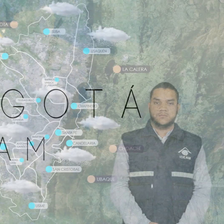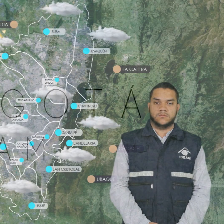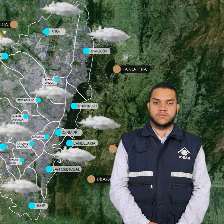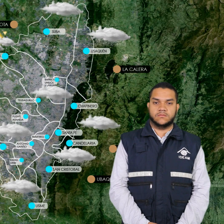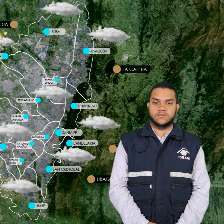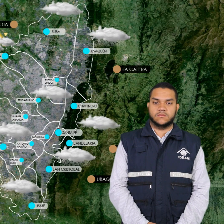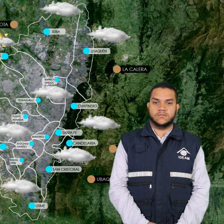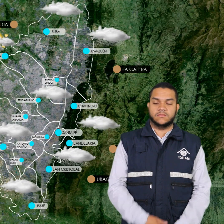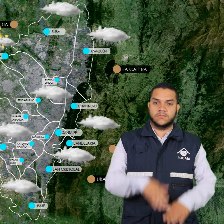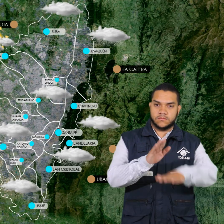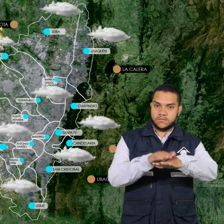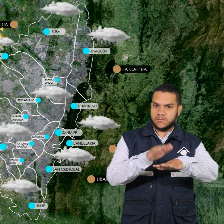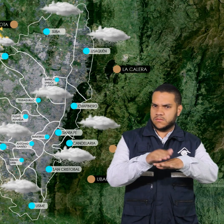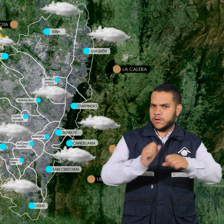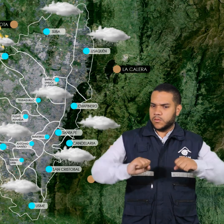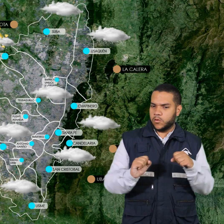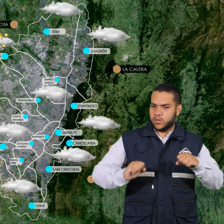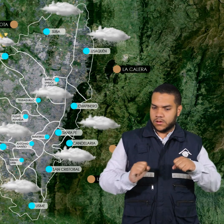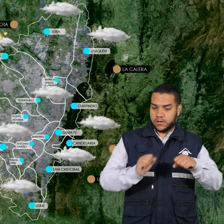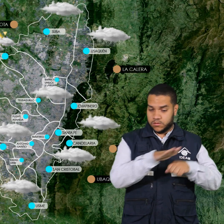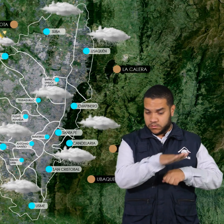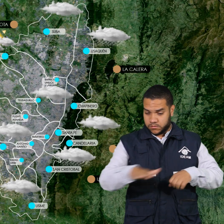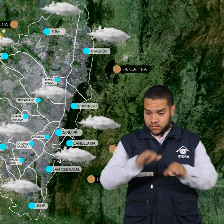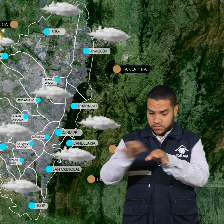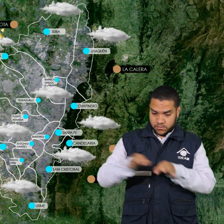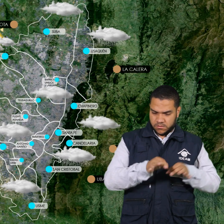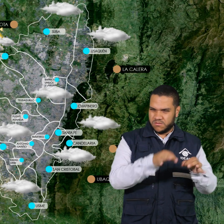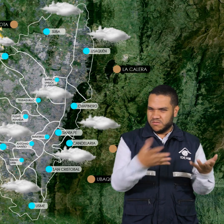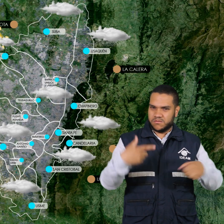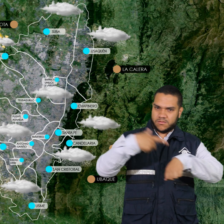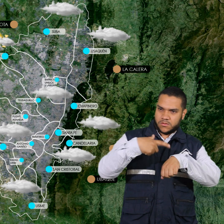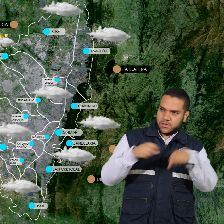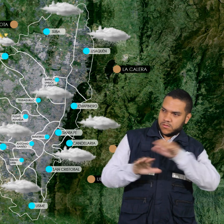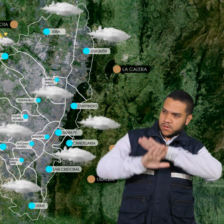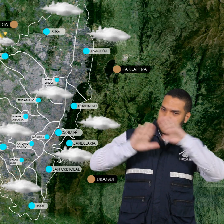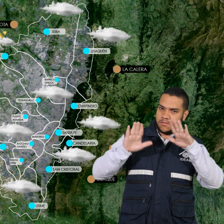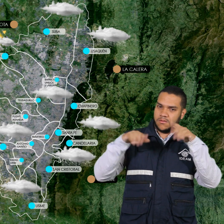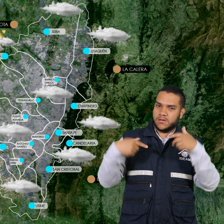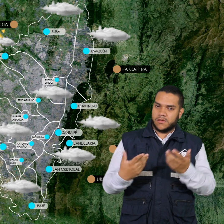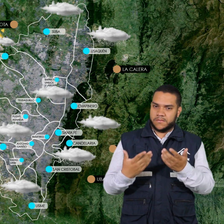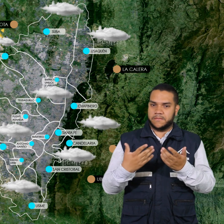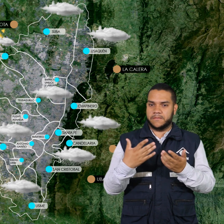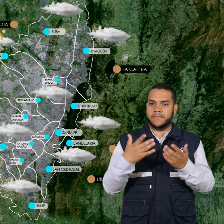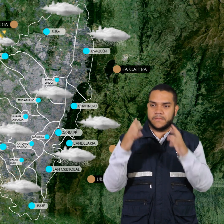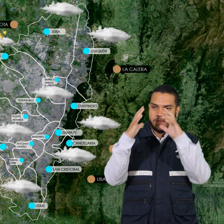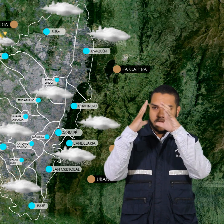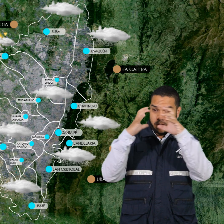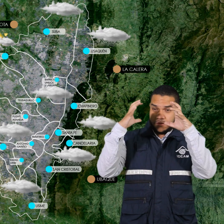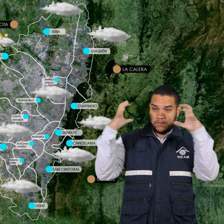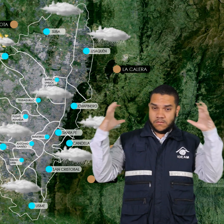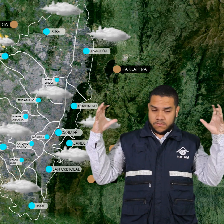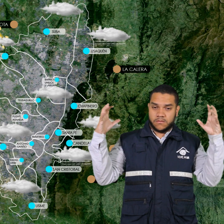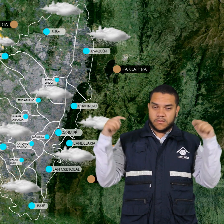El pronóstico para la ciudad de Bogotá y la sabana nos indica que en las horas de la mañana se presentarán condiciones de cielo mayormente